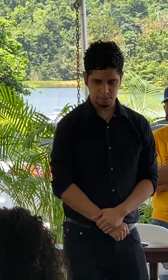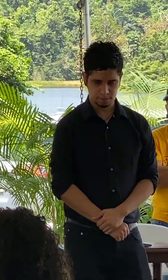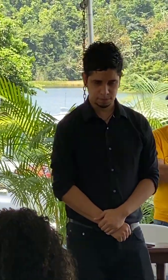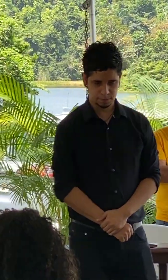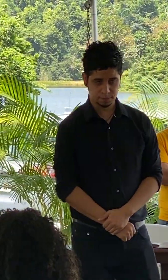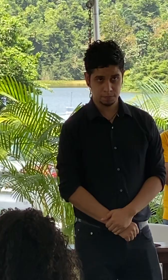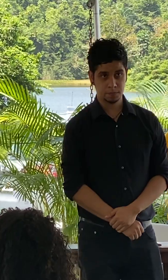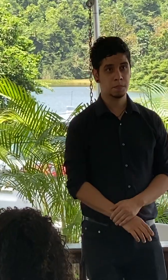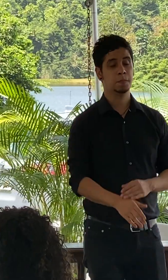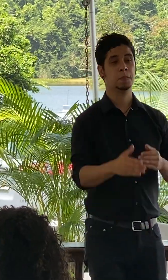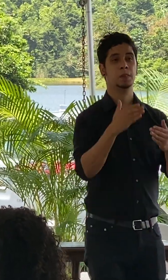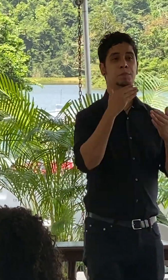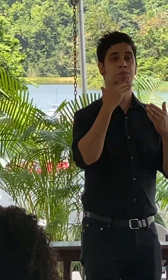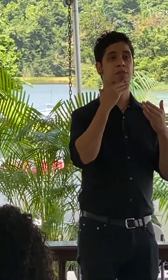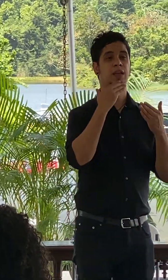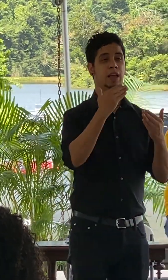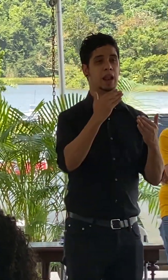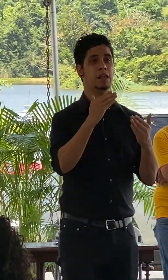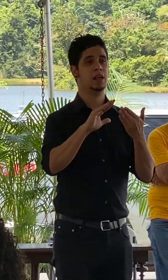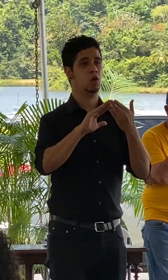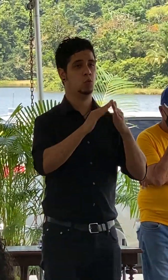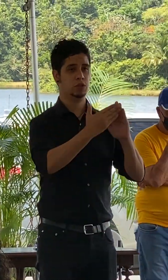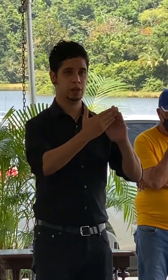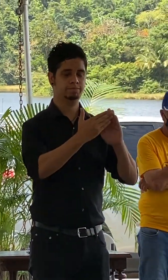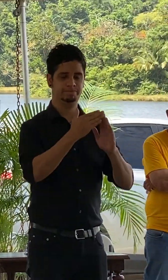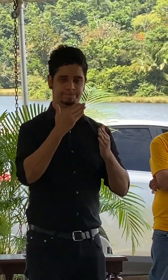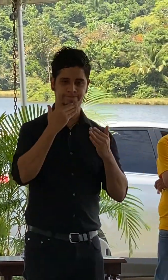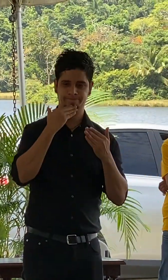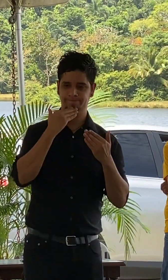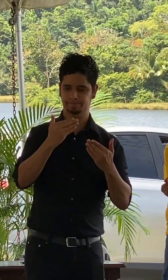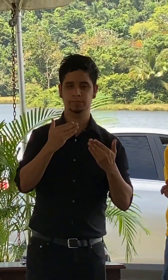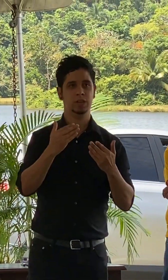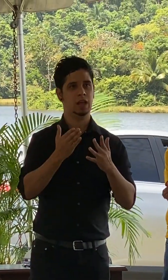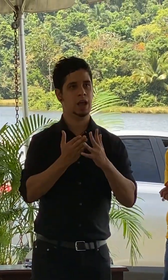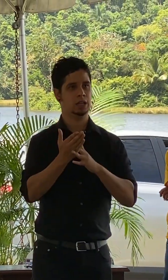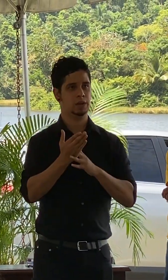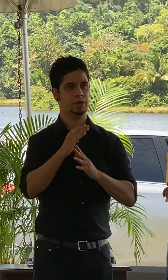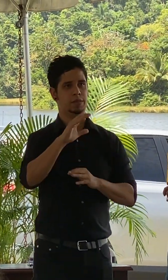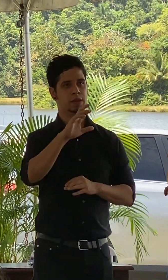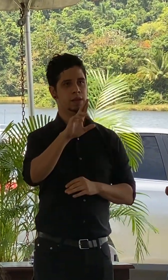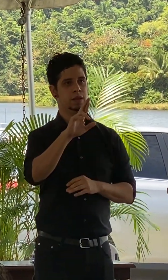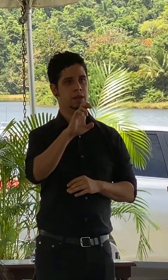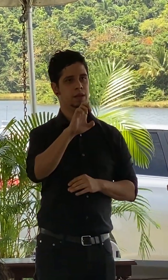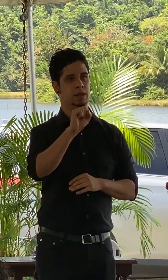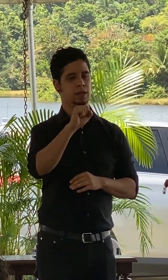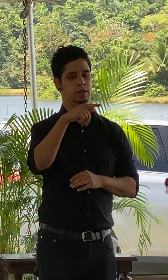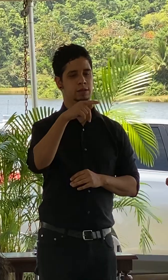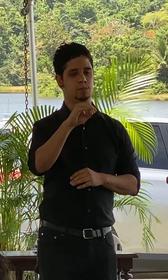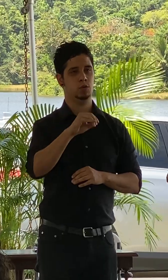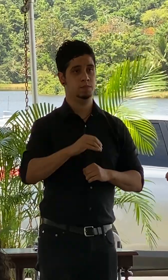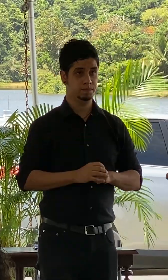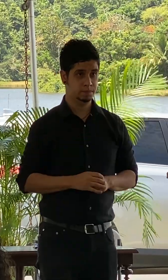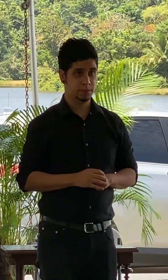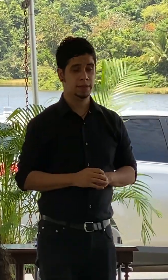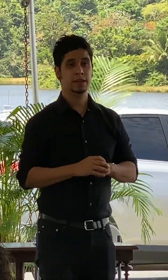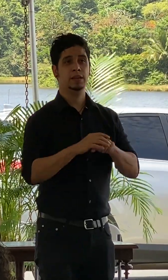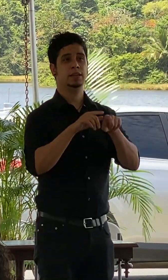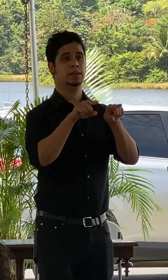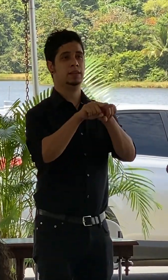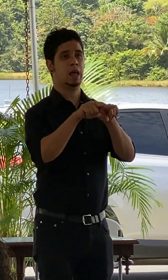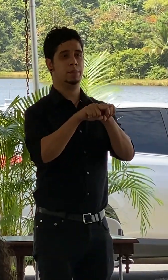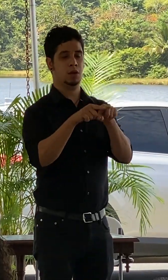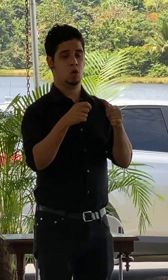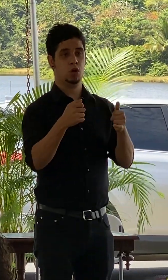muchas gracias a la comunidad a través de luis crespo también hoy comenzamos otra